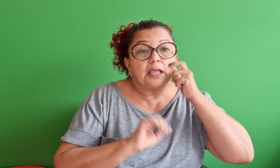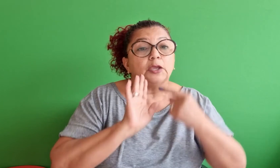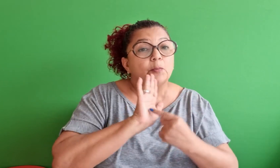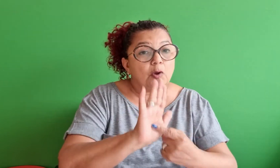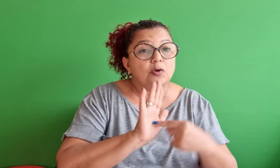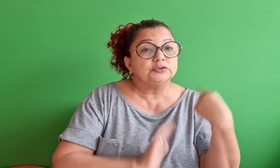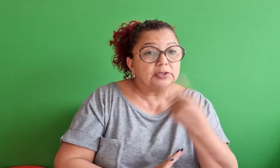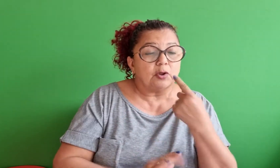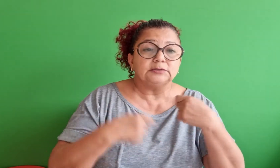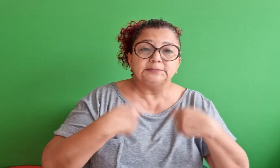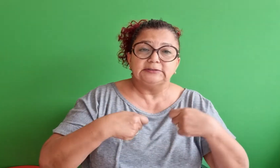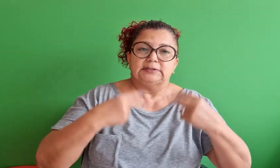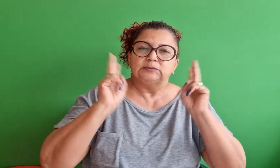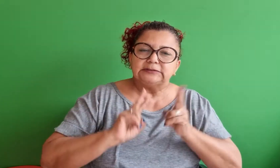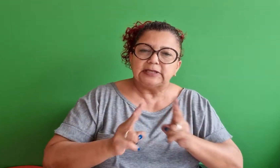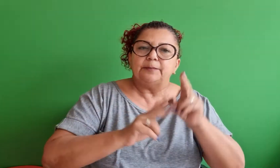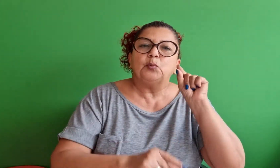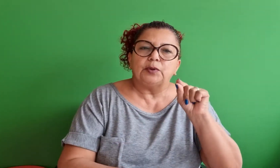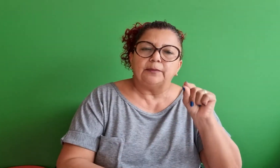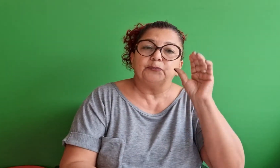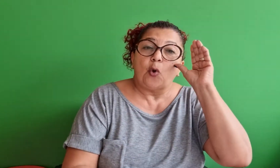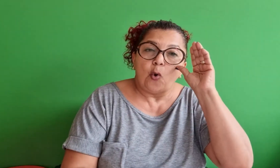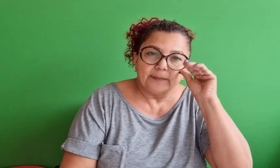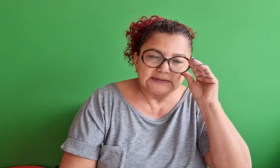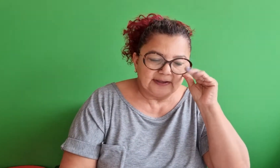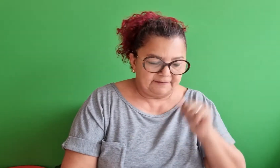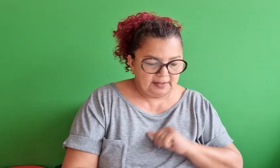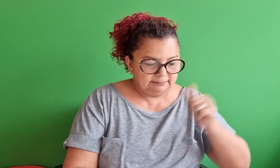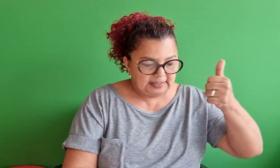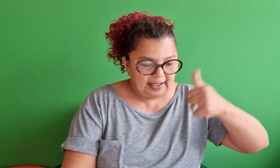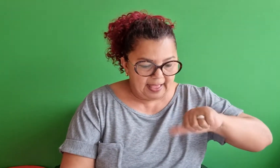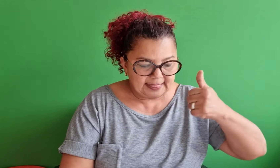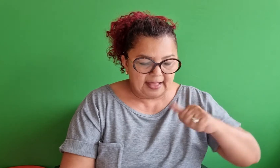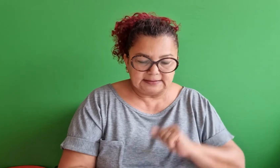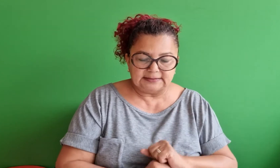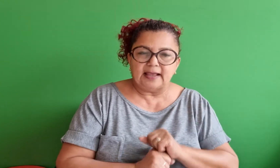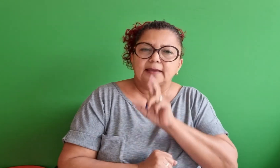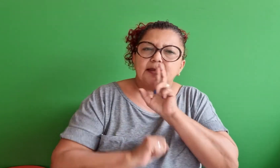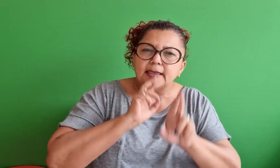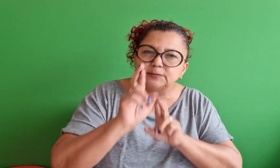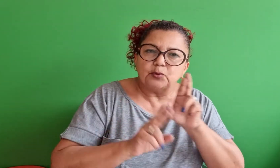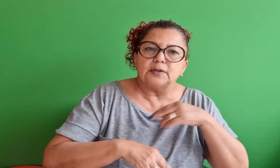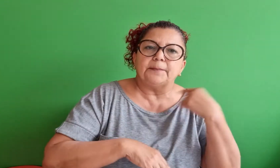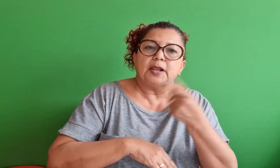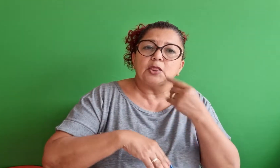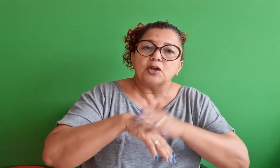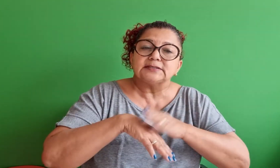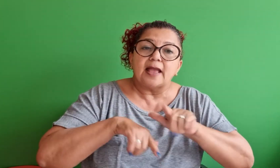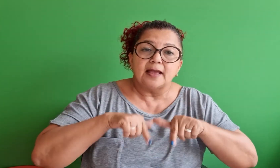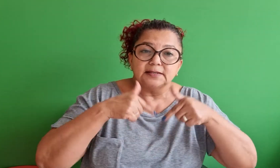Então, Kardec nos mostra sempre o que? A observação, a análise para